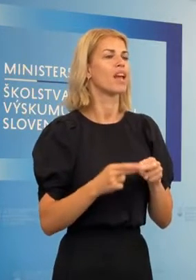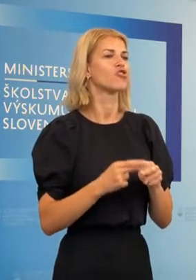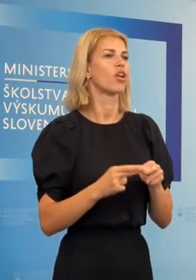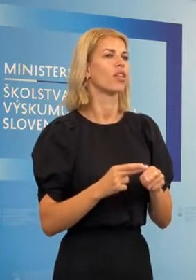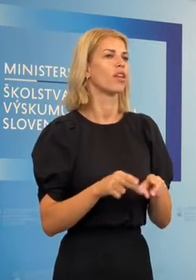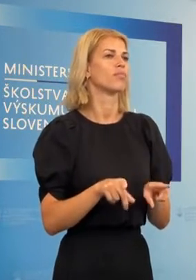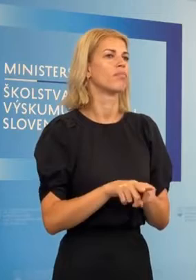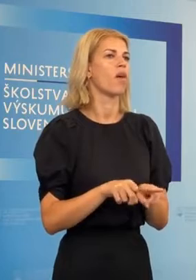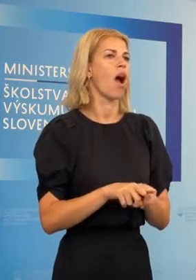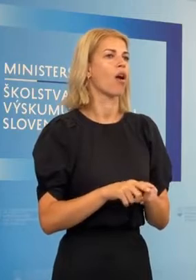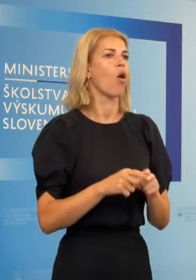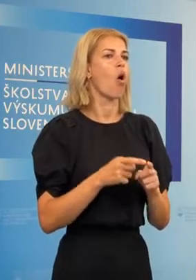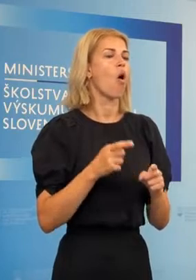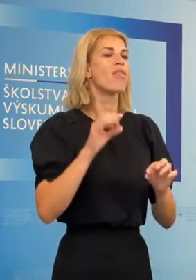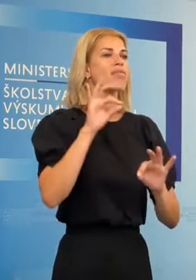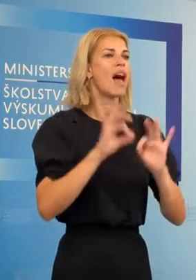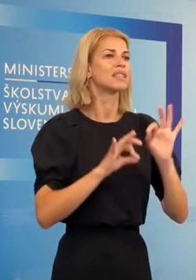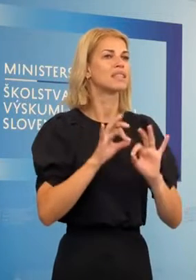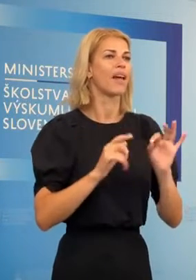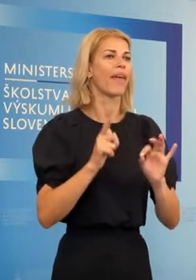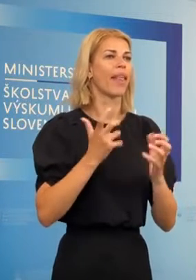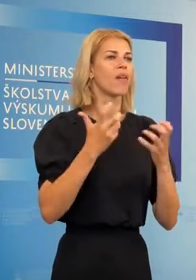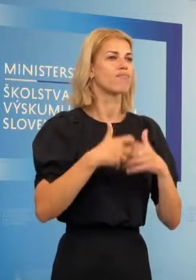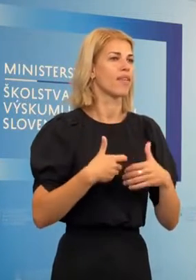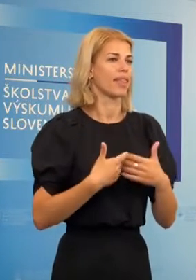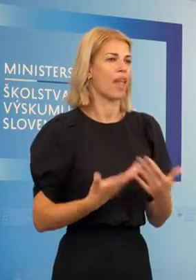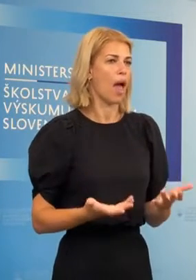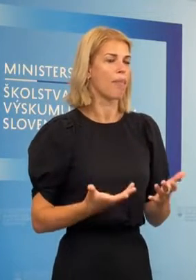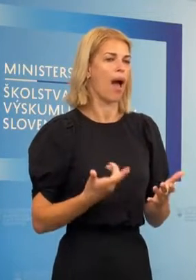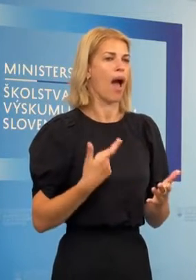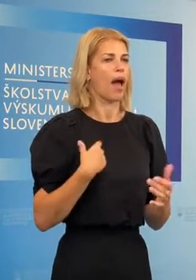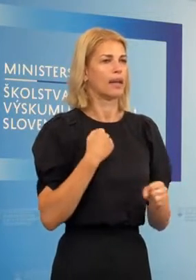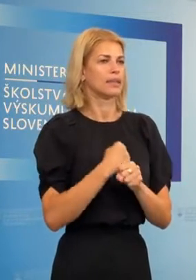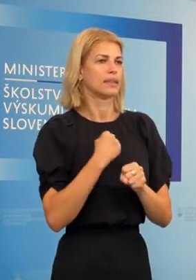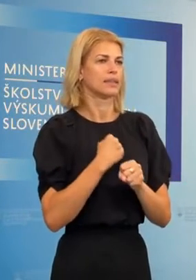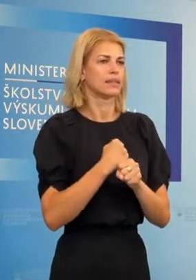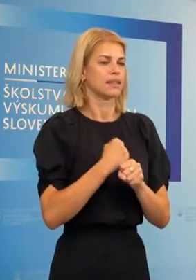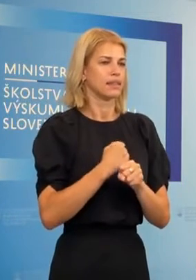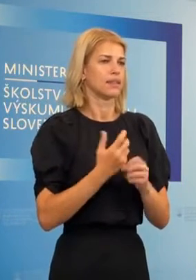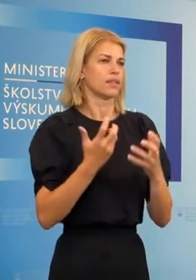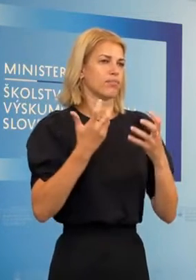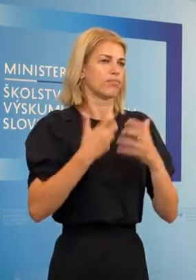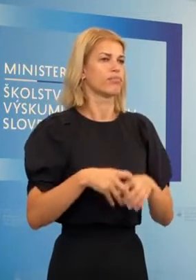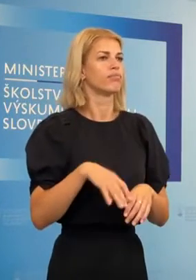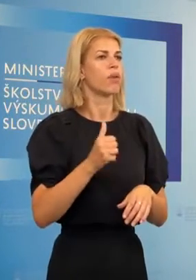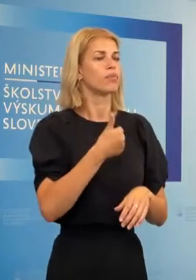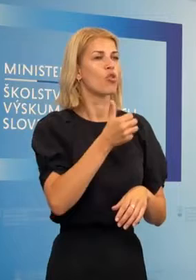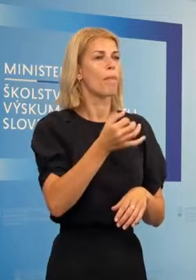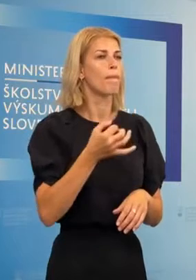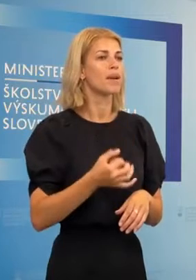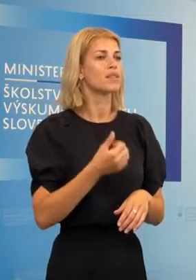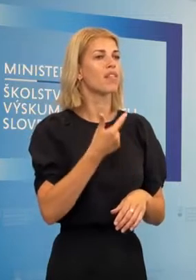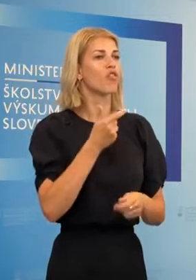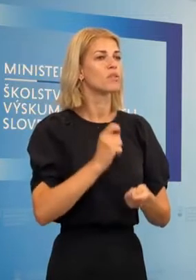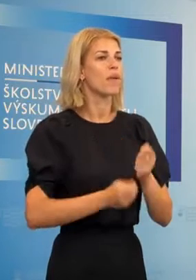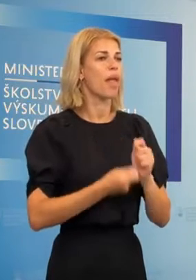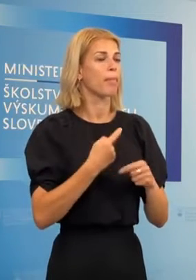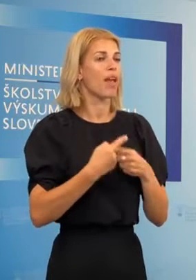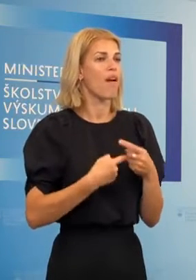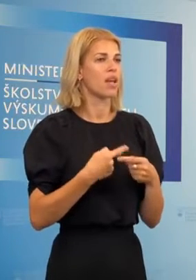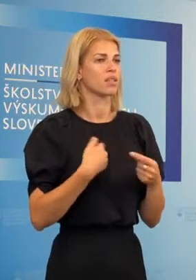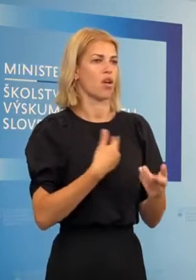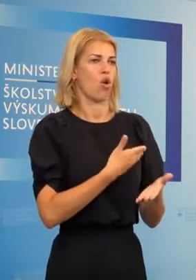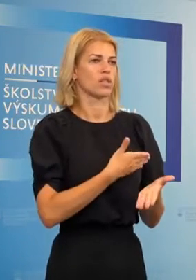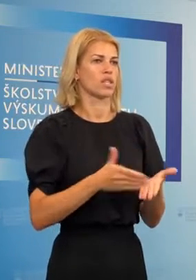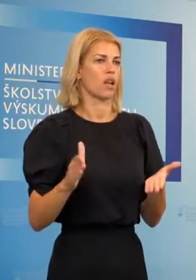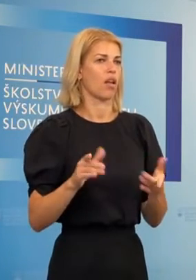nerovnakých nástavení na otrnie dvojezmennej prevádzky, tak aby sme 100 % dvojezmennej prevádzky otránili a